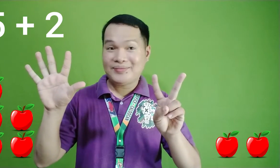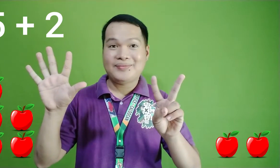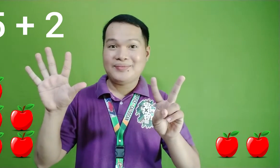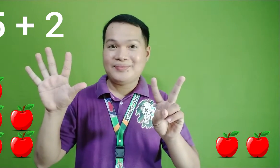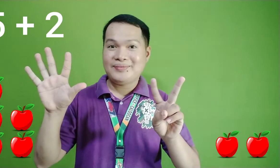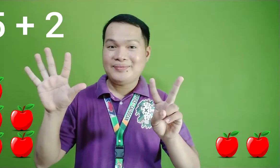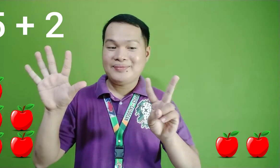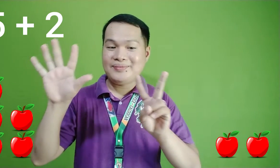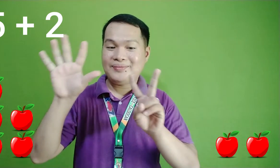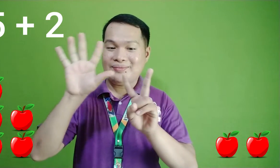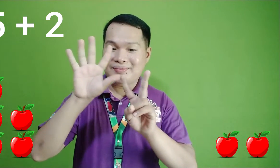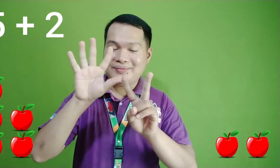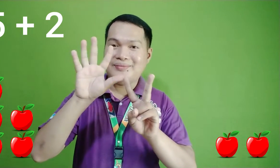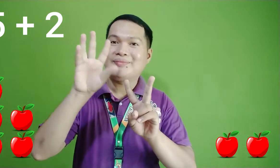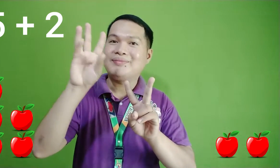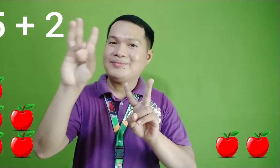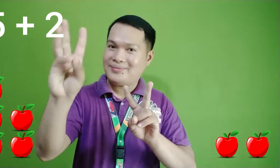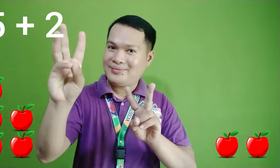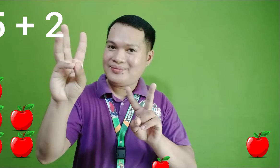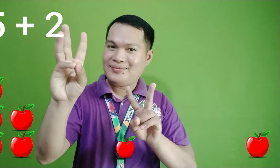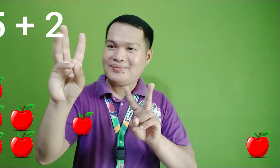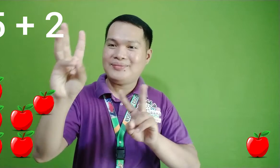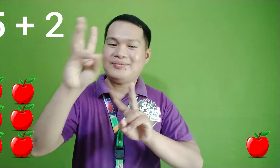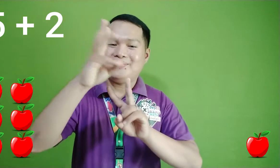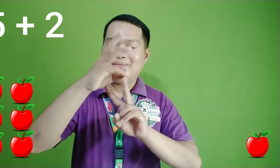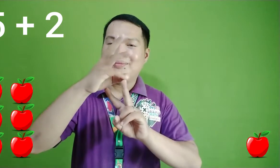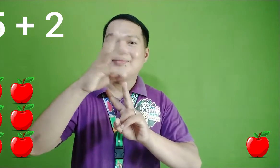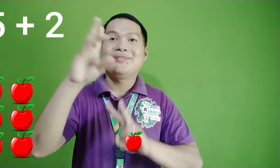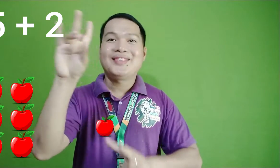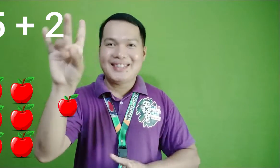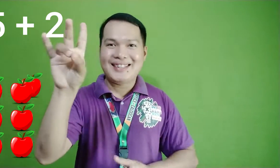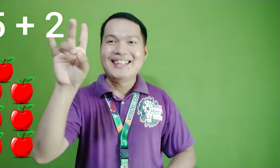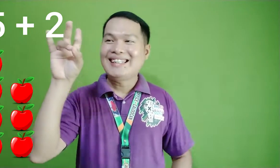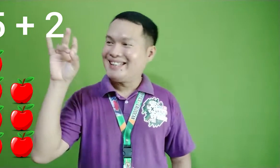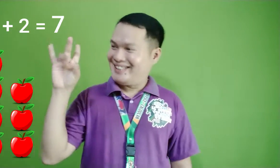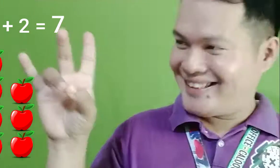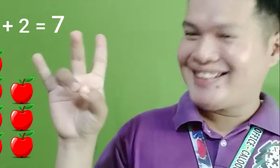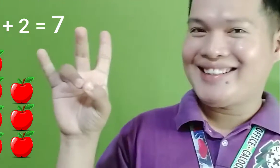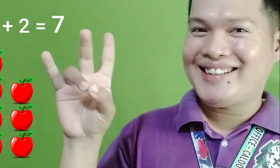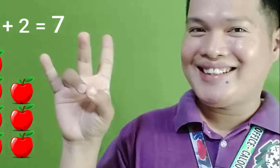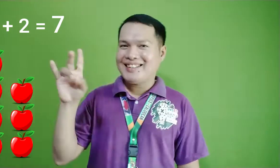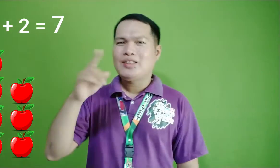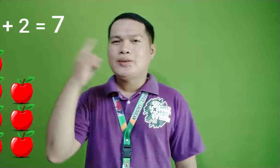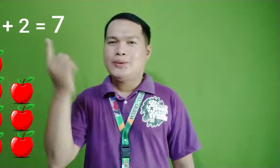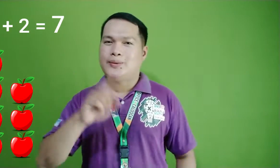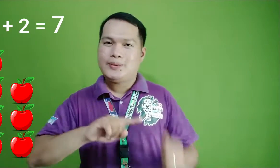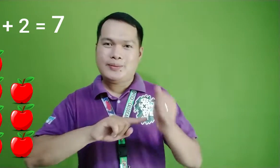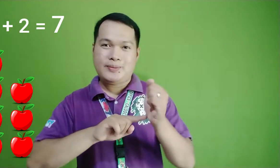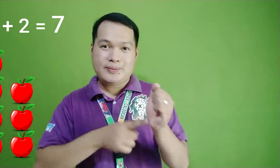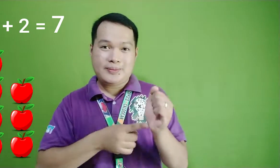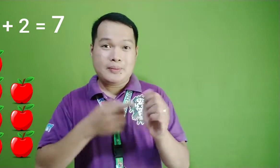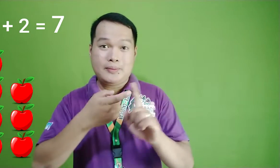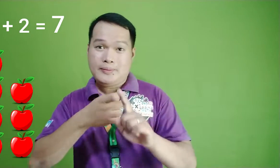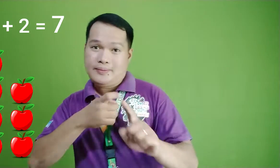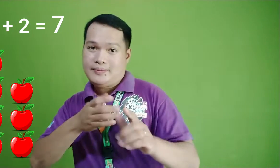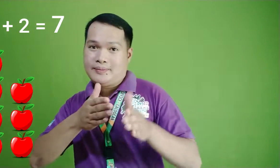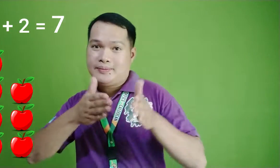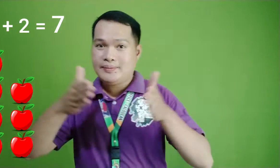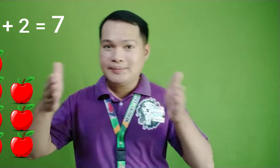Madadagdagan ng 2 ang ating 5. Naging 6 at ito ay 7. Always start